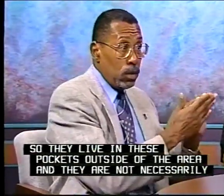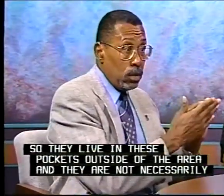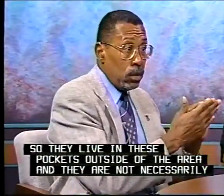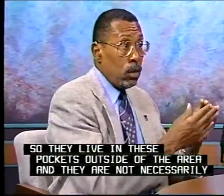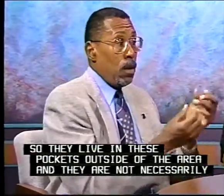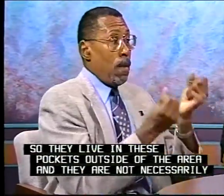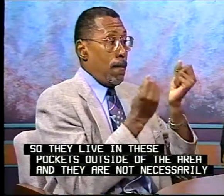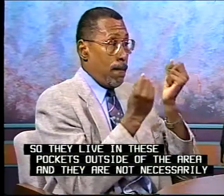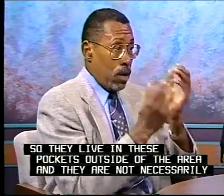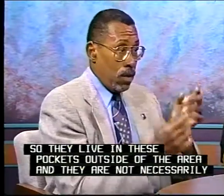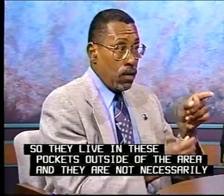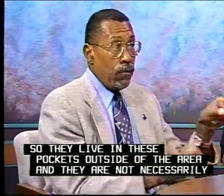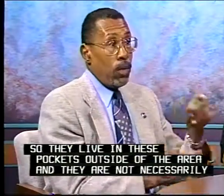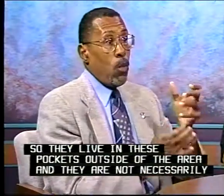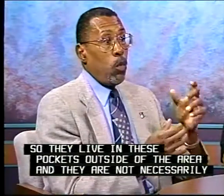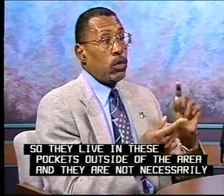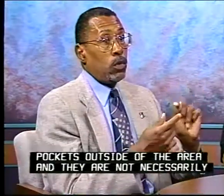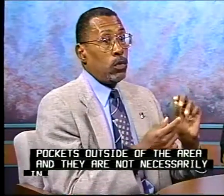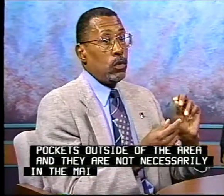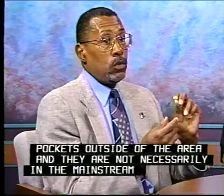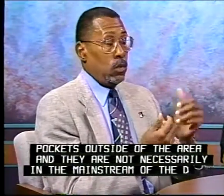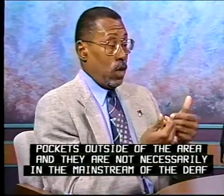and they're not necessarily in the mainstream of a deaf community and many of those